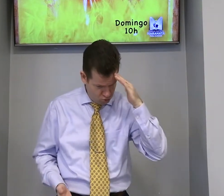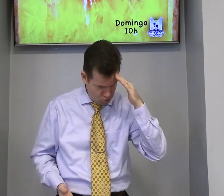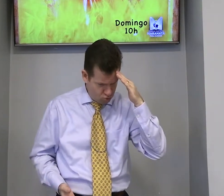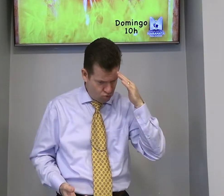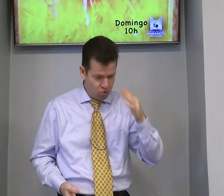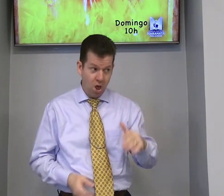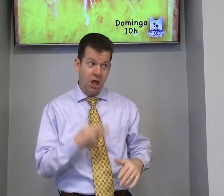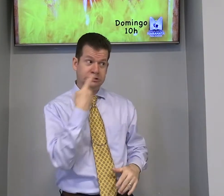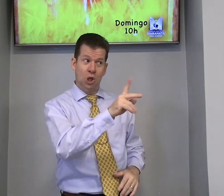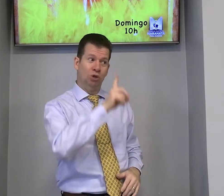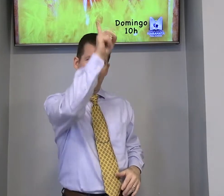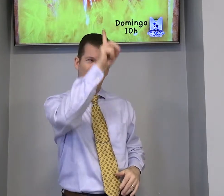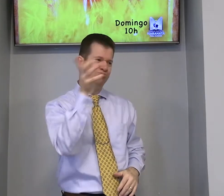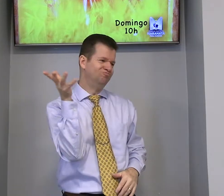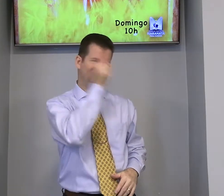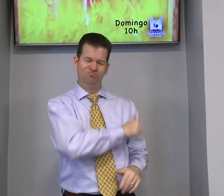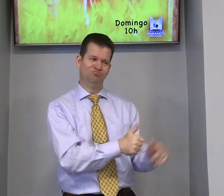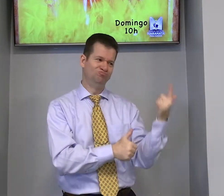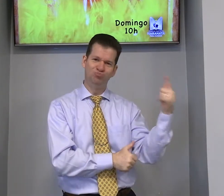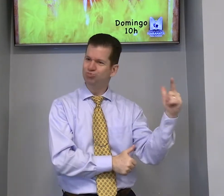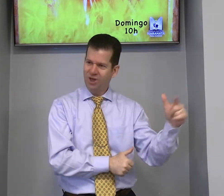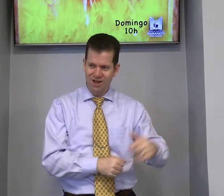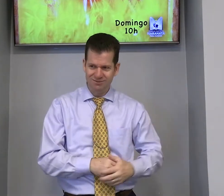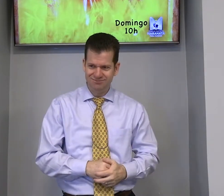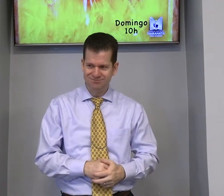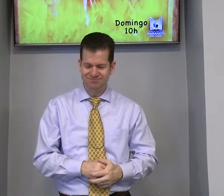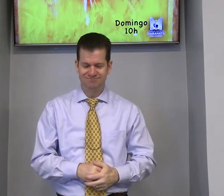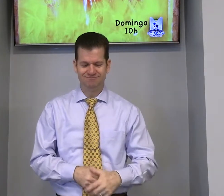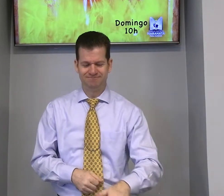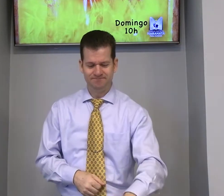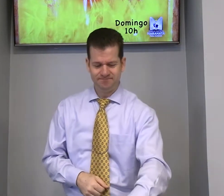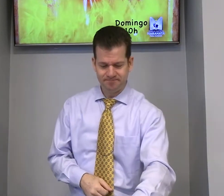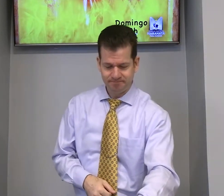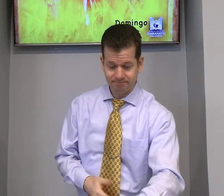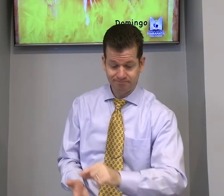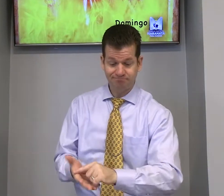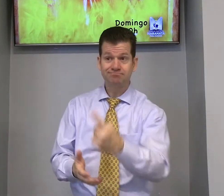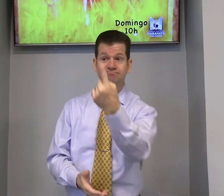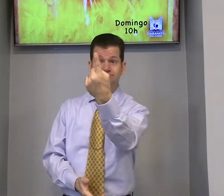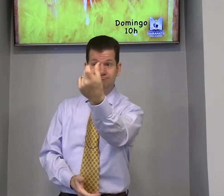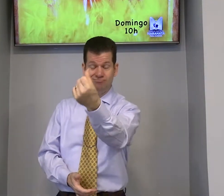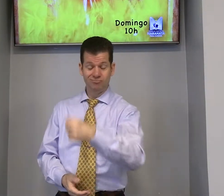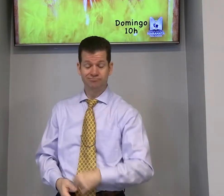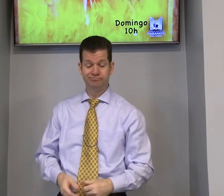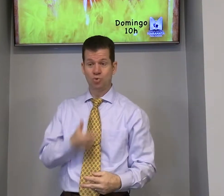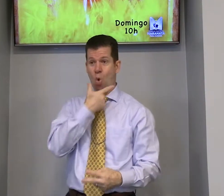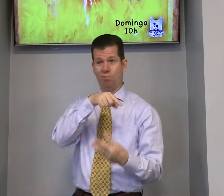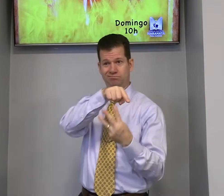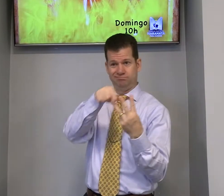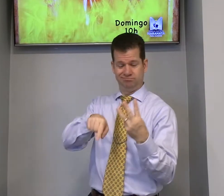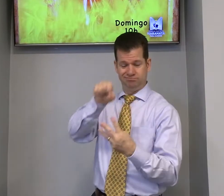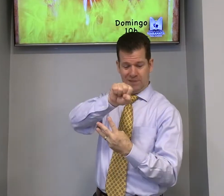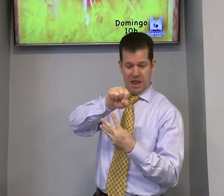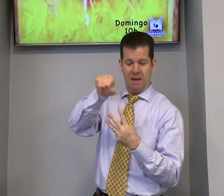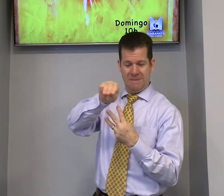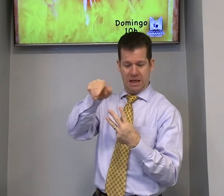e adorar essa imagem. Se não, vou mandar pegar vocês e jogar no forno. Seis homens.